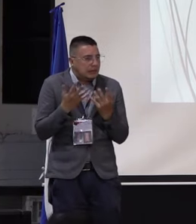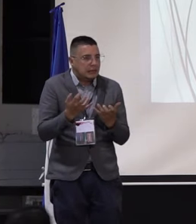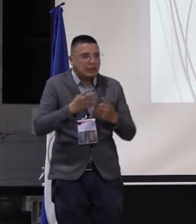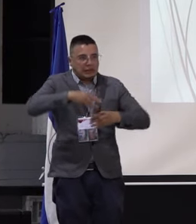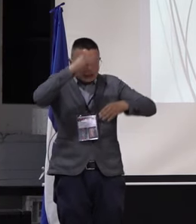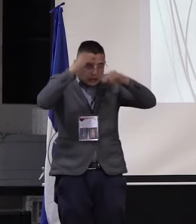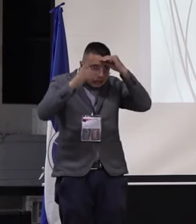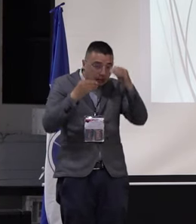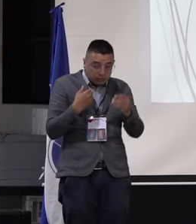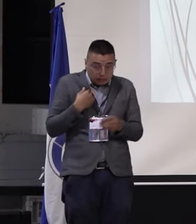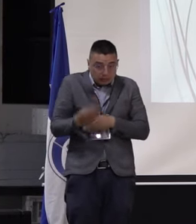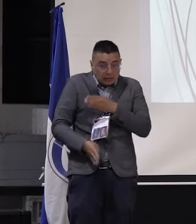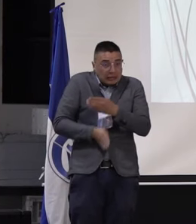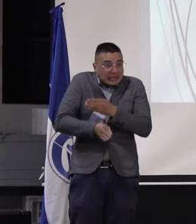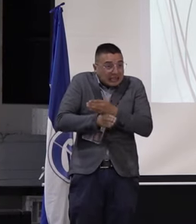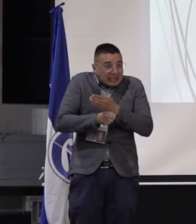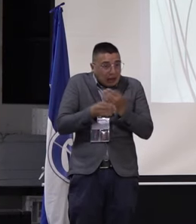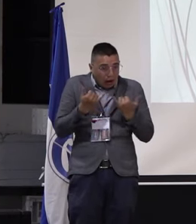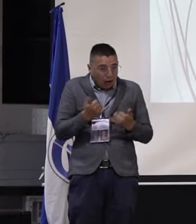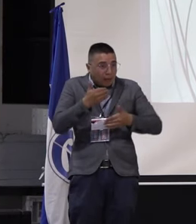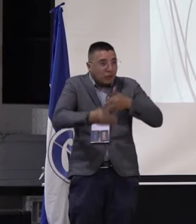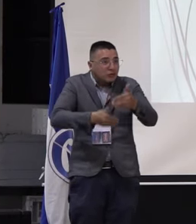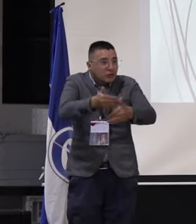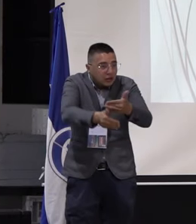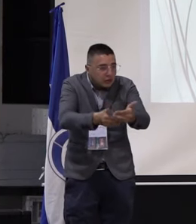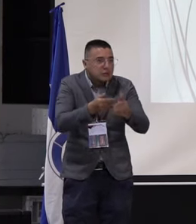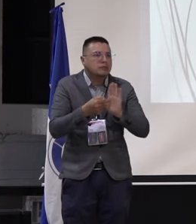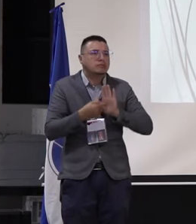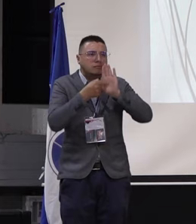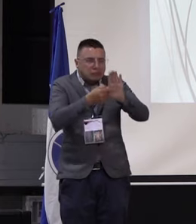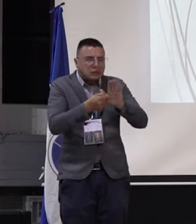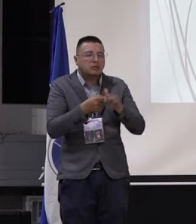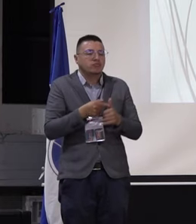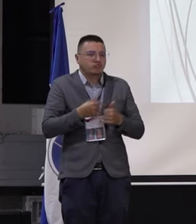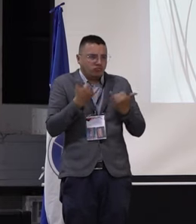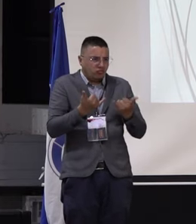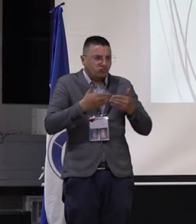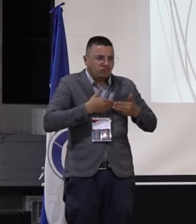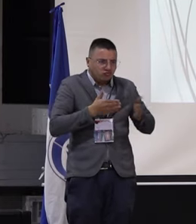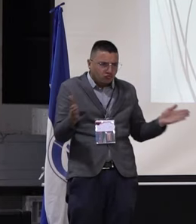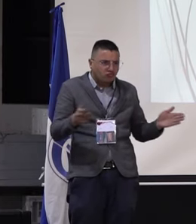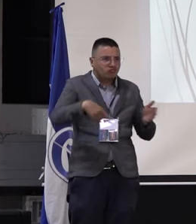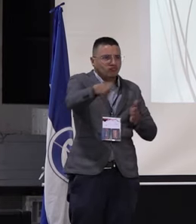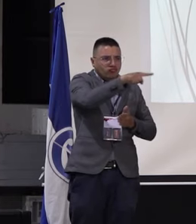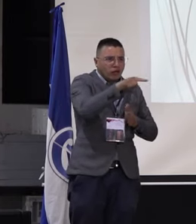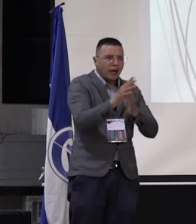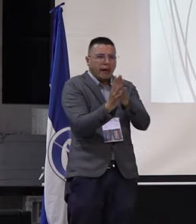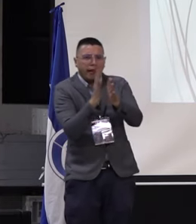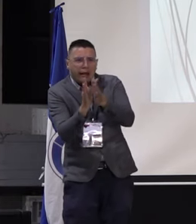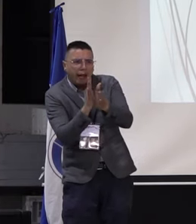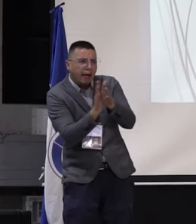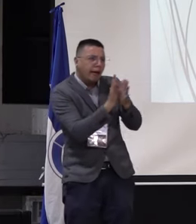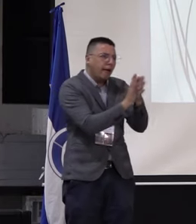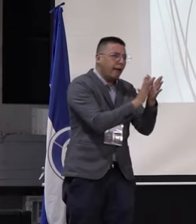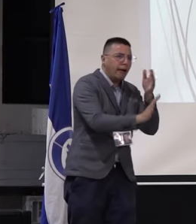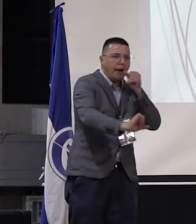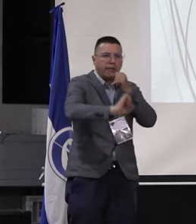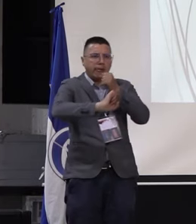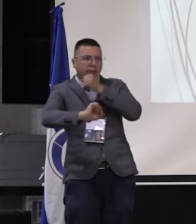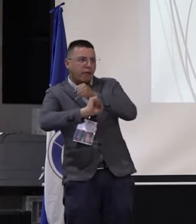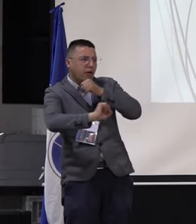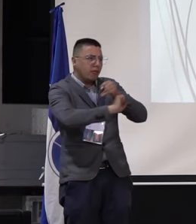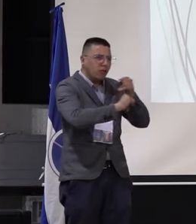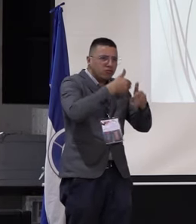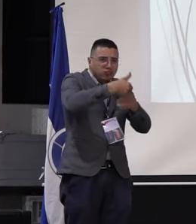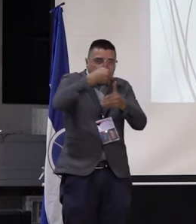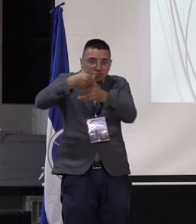en el caso que sigamos en este camino, pues estaremos muy abiertos a todos los comentarios, a fortalecer esta